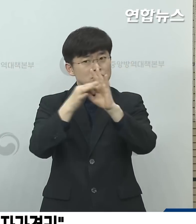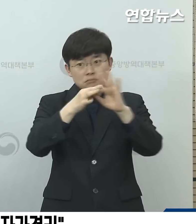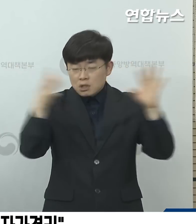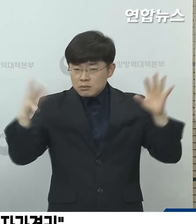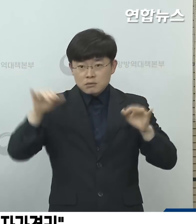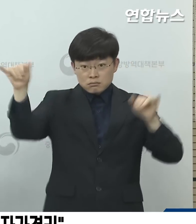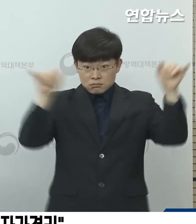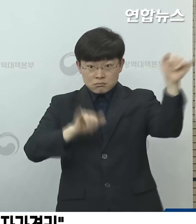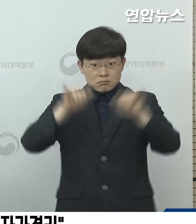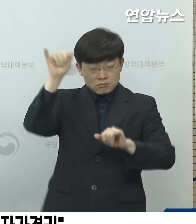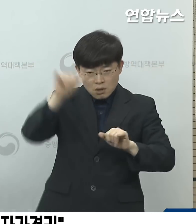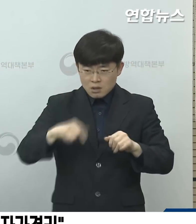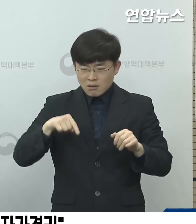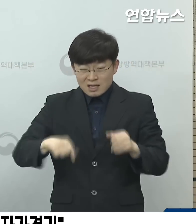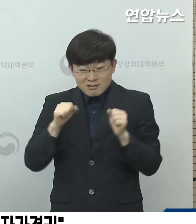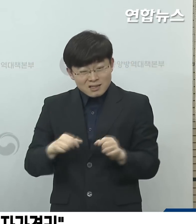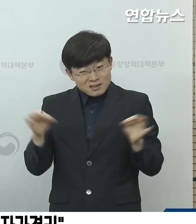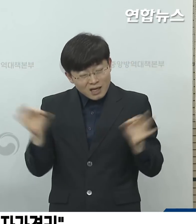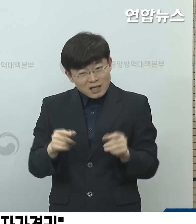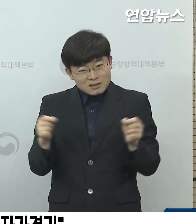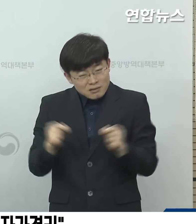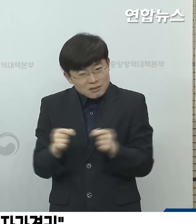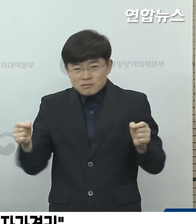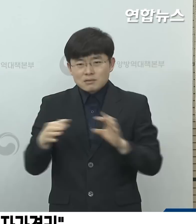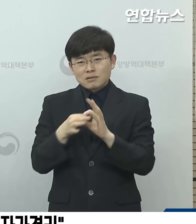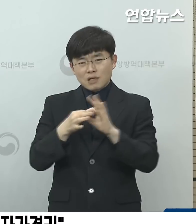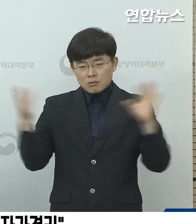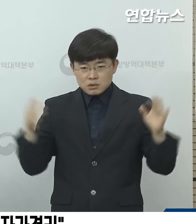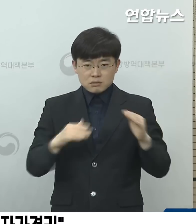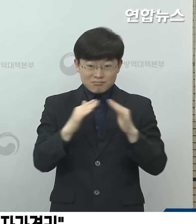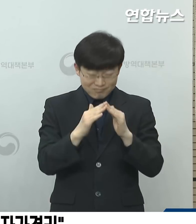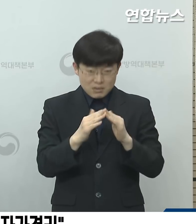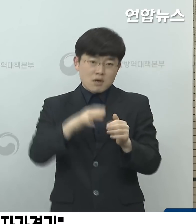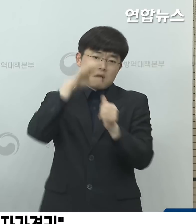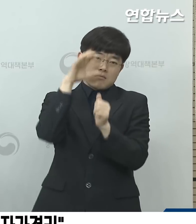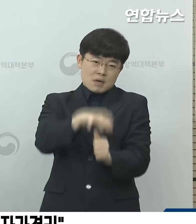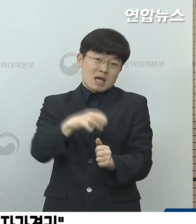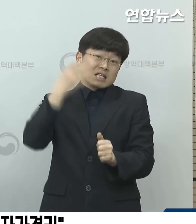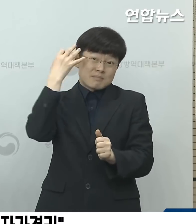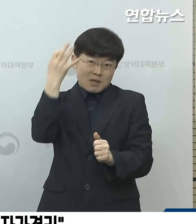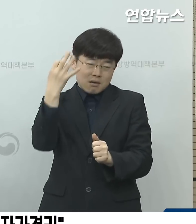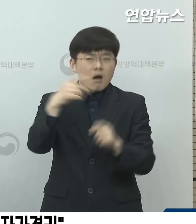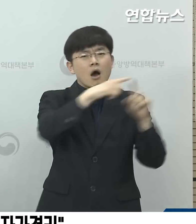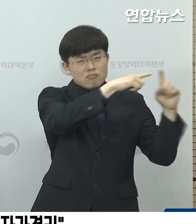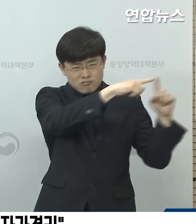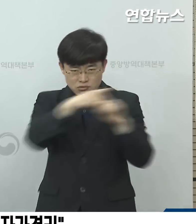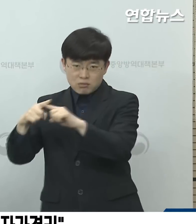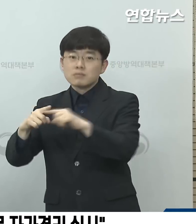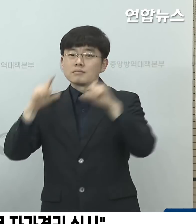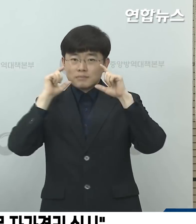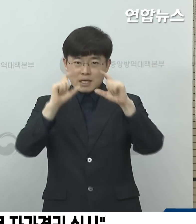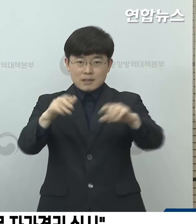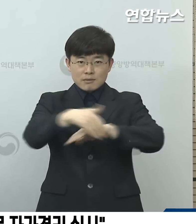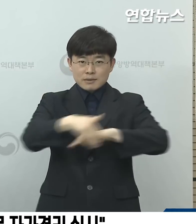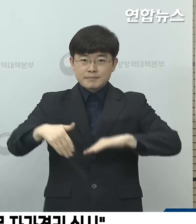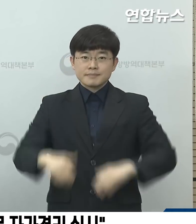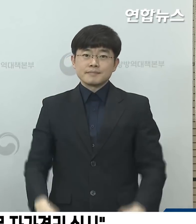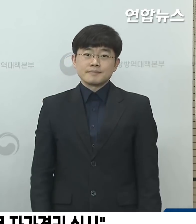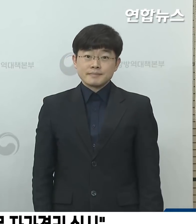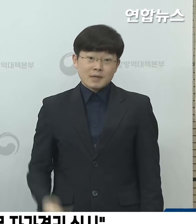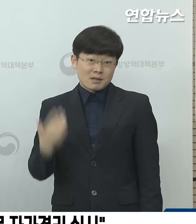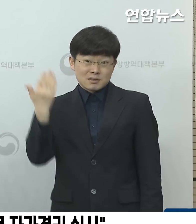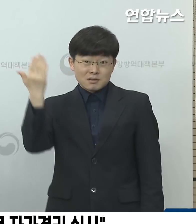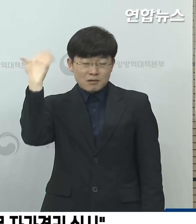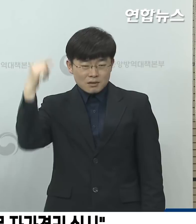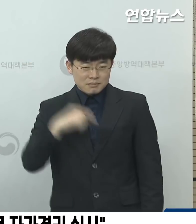국민, 장기 체류 외국인은 원칙적으로 입국 후 14일간 자가격리를 실시합니다. 그동안